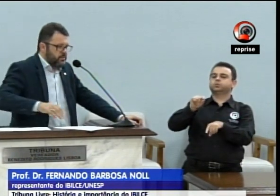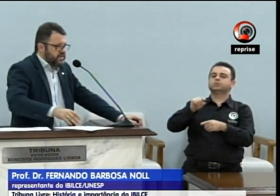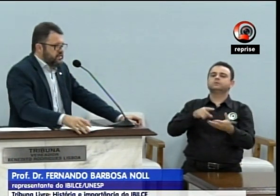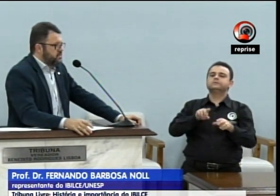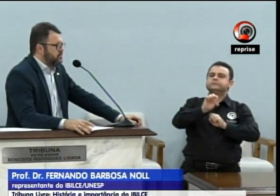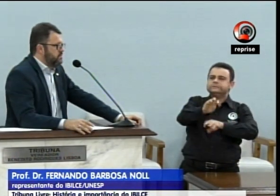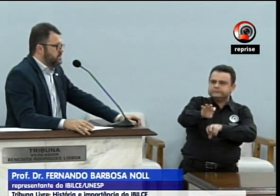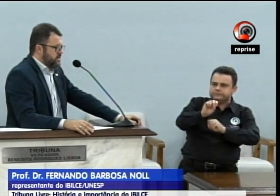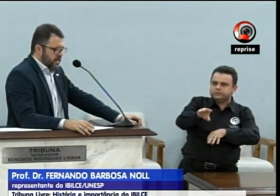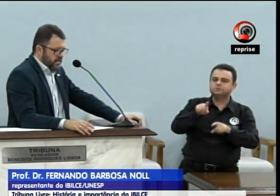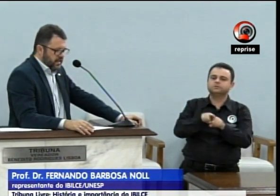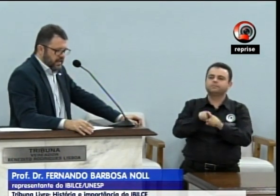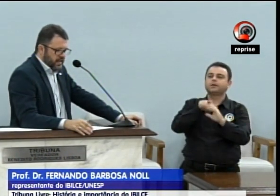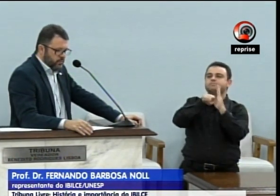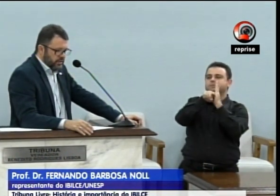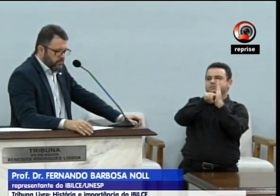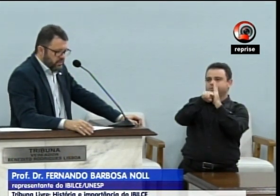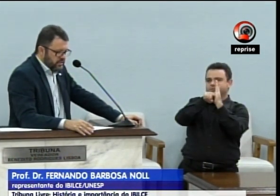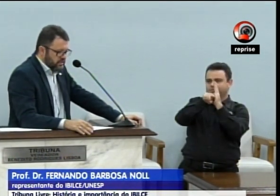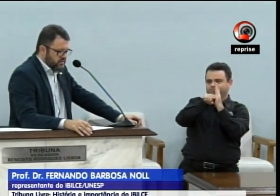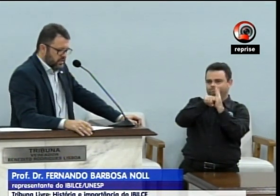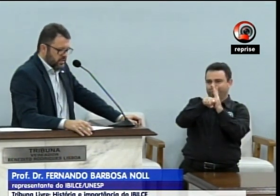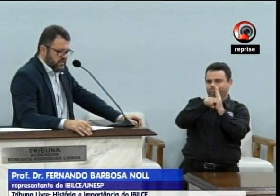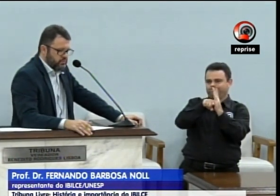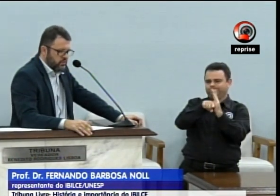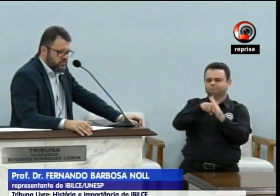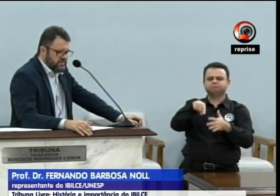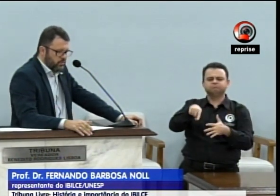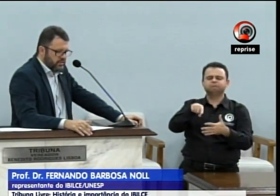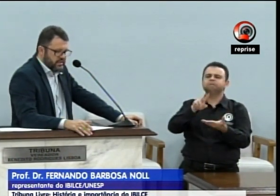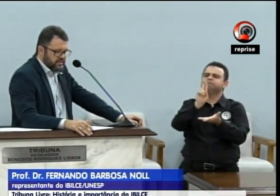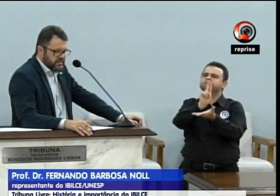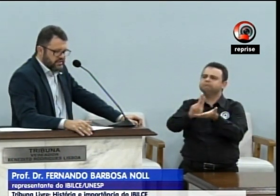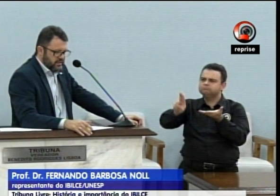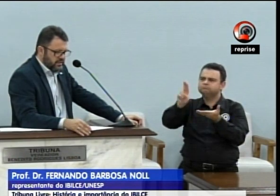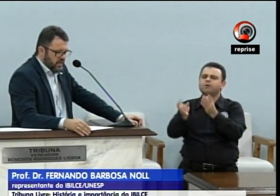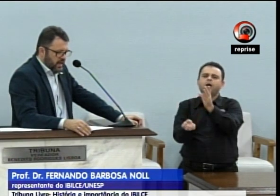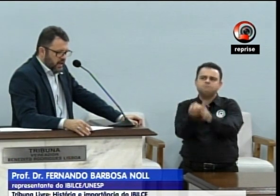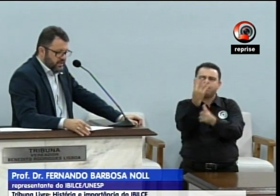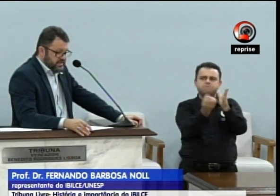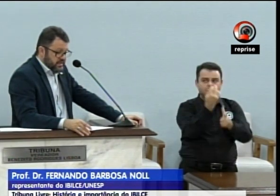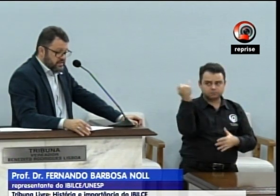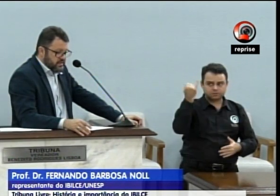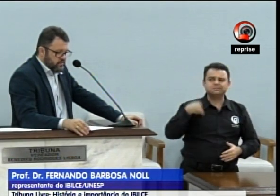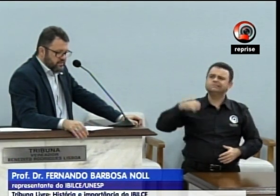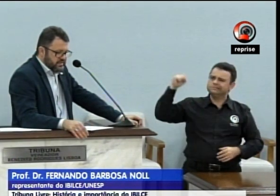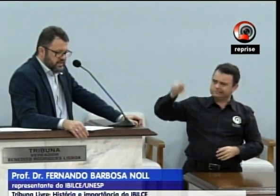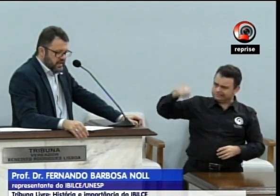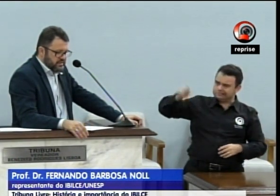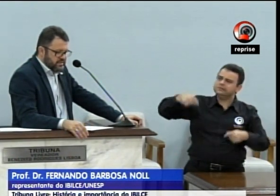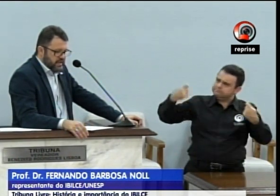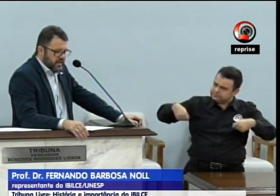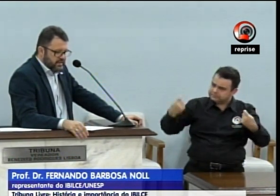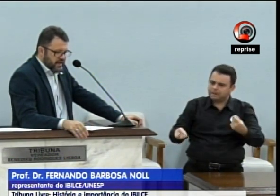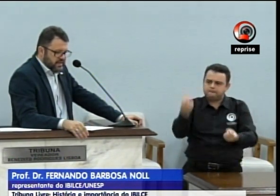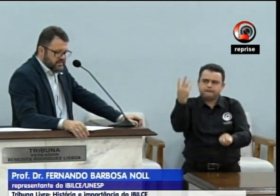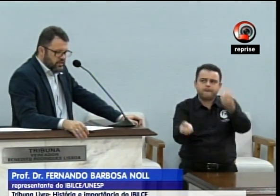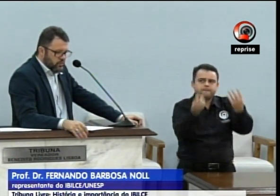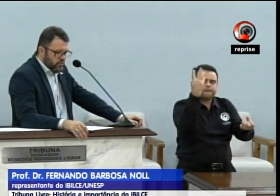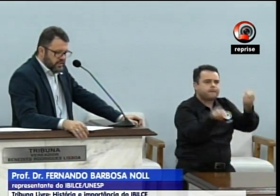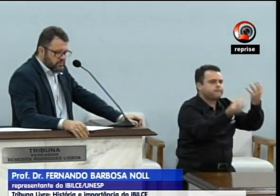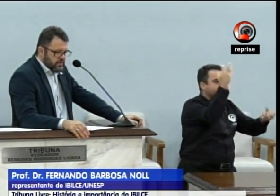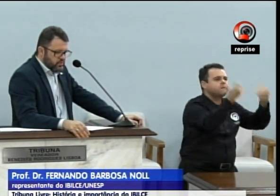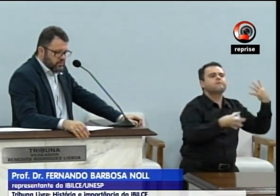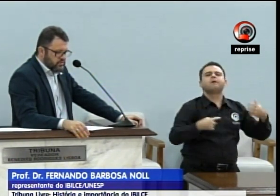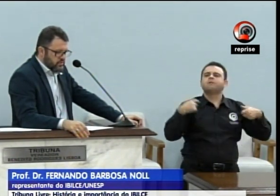Essa presença universitária, ela é importante? Respondo sem modéstia que sim. A presença das universidades traz